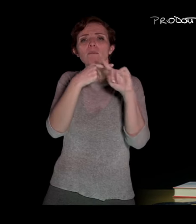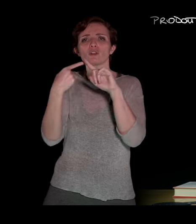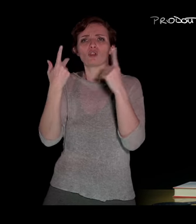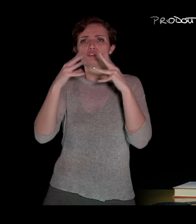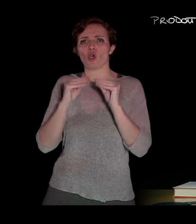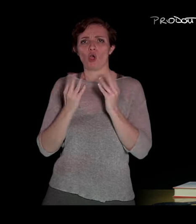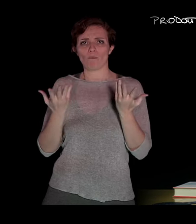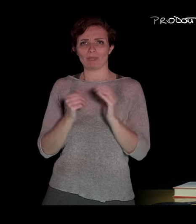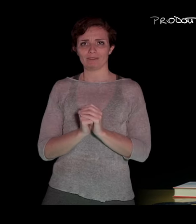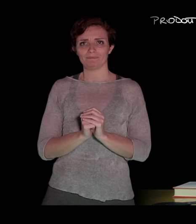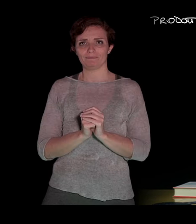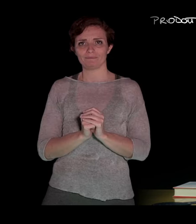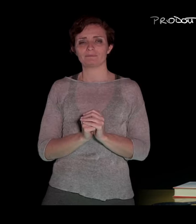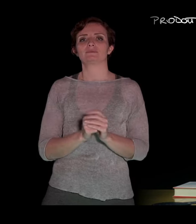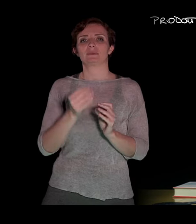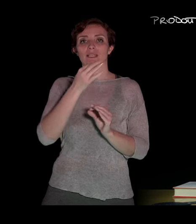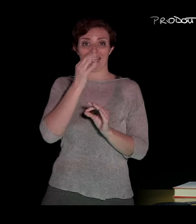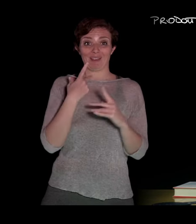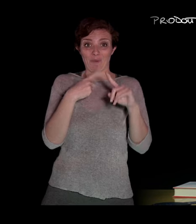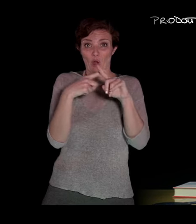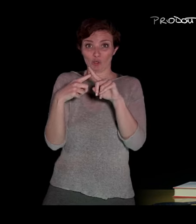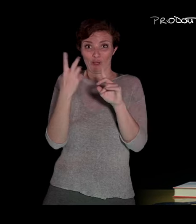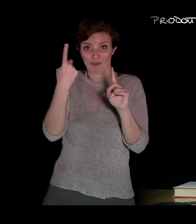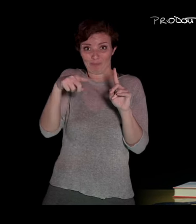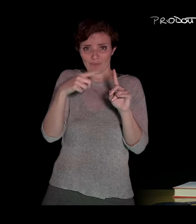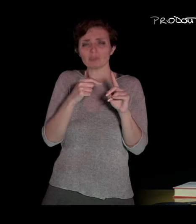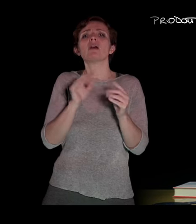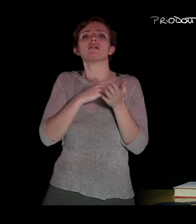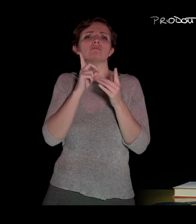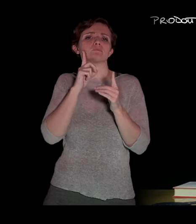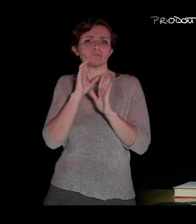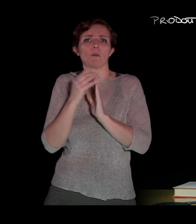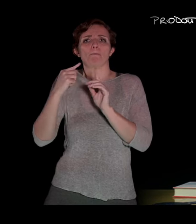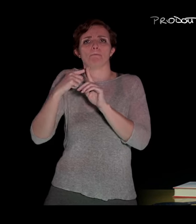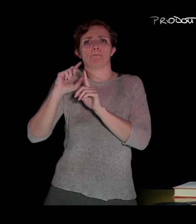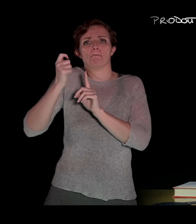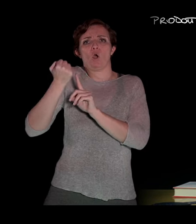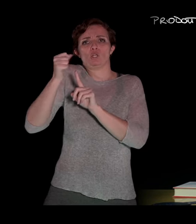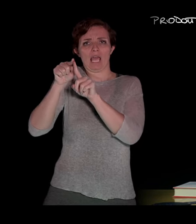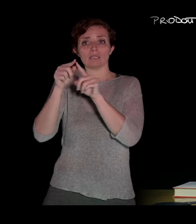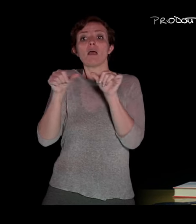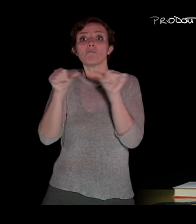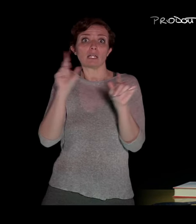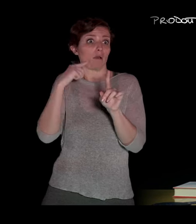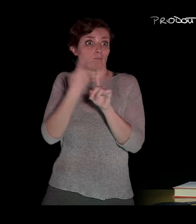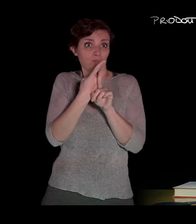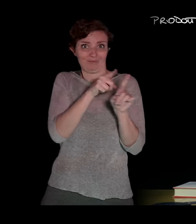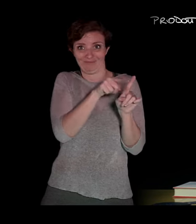E allora il prodotto di potenze caratterizzate dalla stessa base è una potenza che ha per base la stessa base e per esponente la somma degli